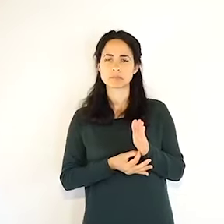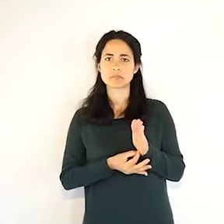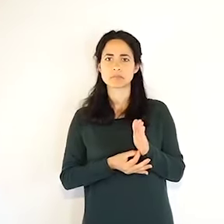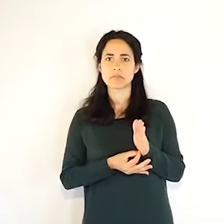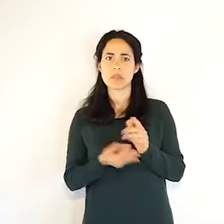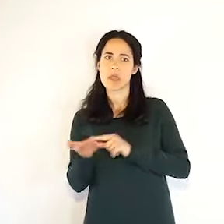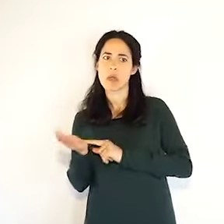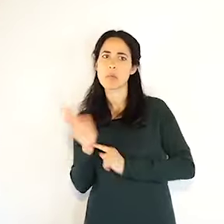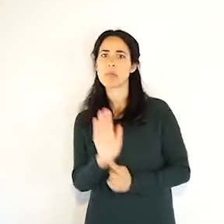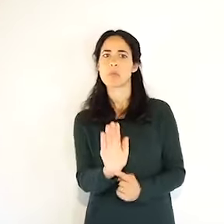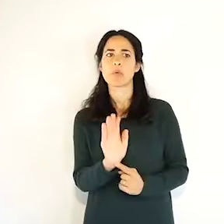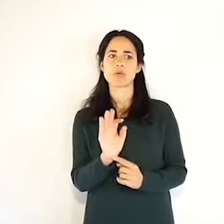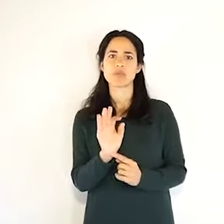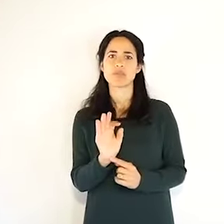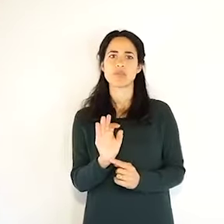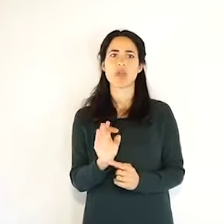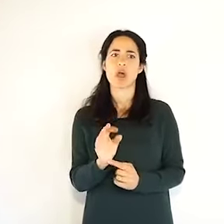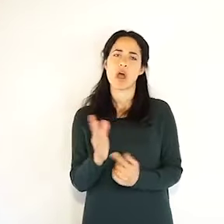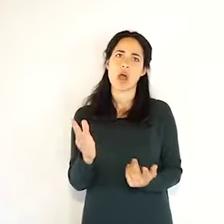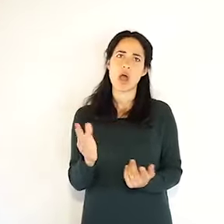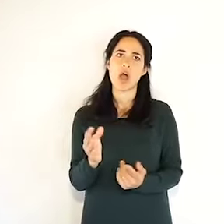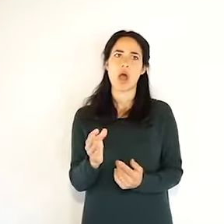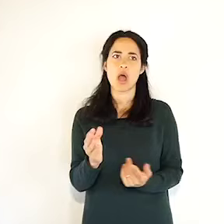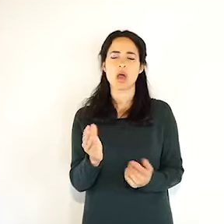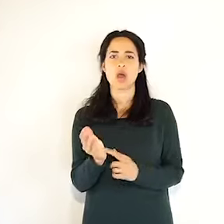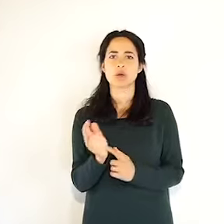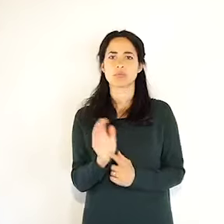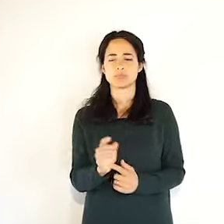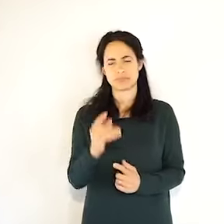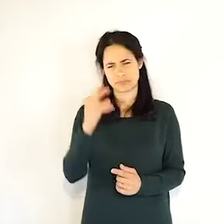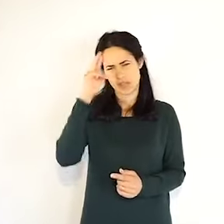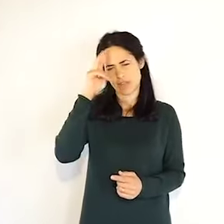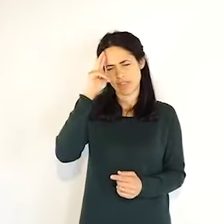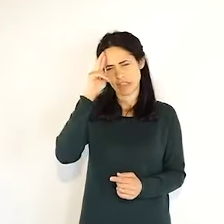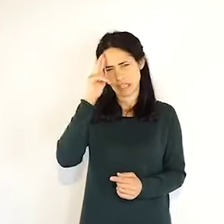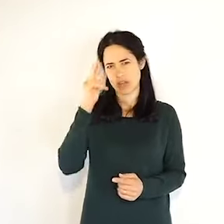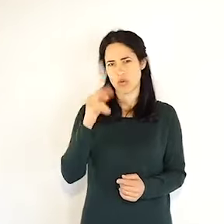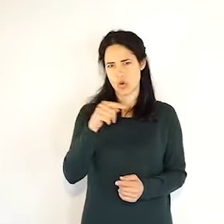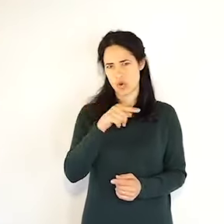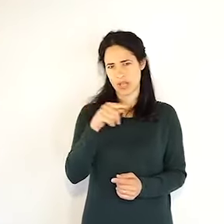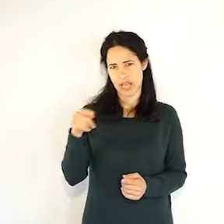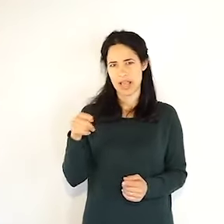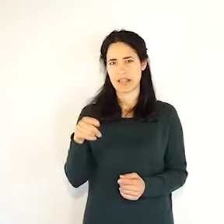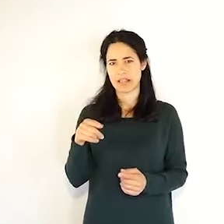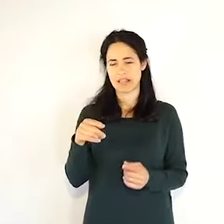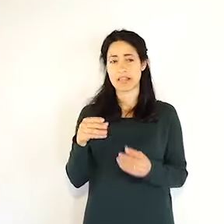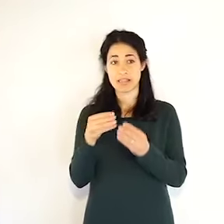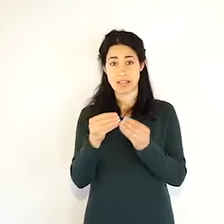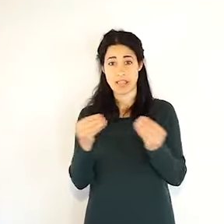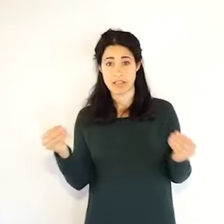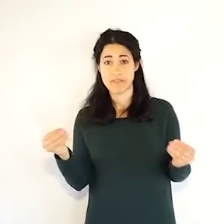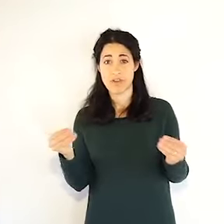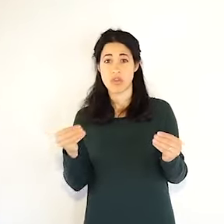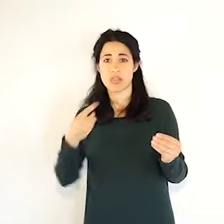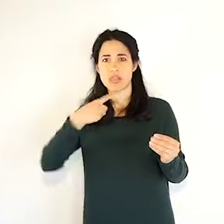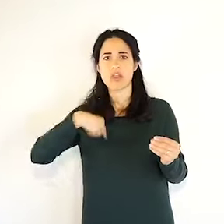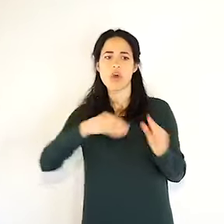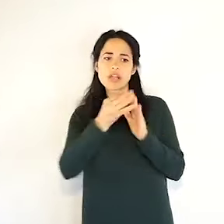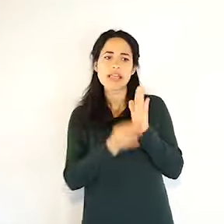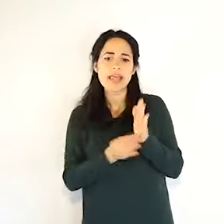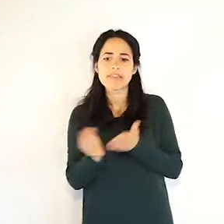Covid, adesso invece hanno ricominciato a presentarsi altre malattie, per questo in questi giorni non vi parlo